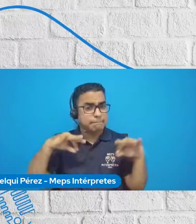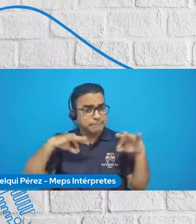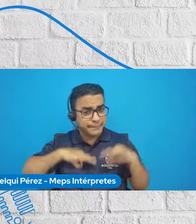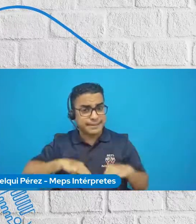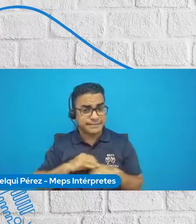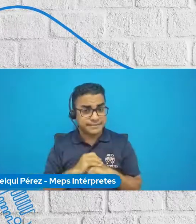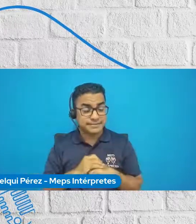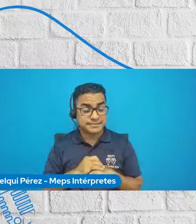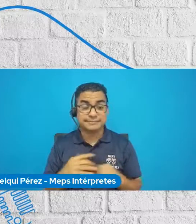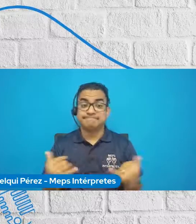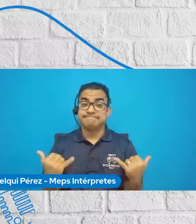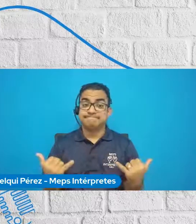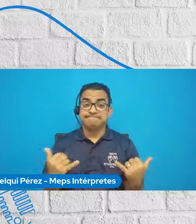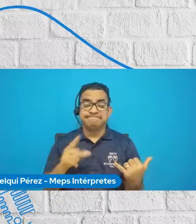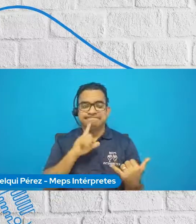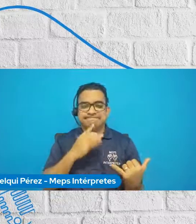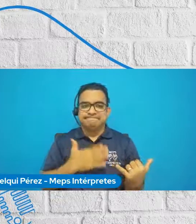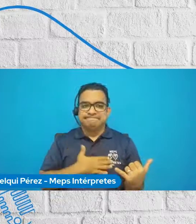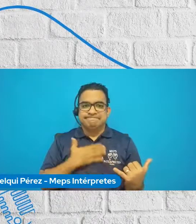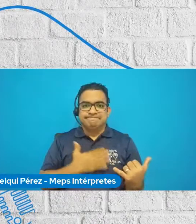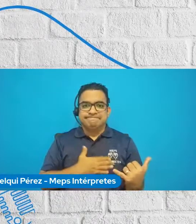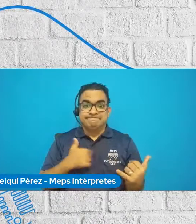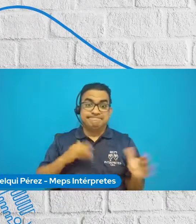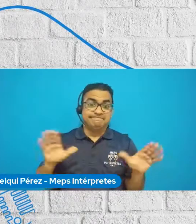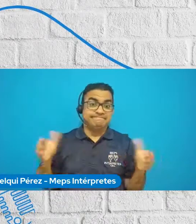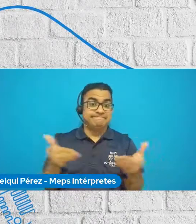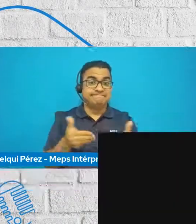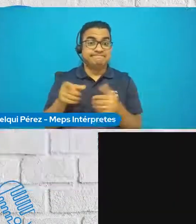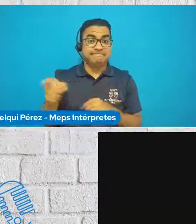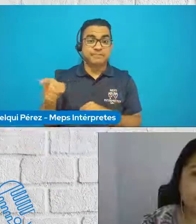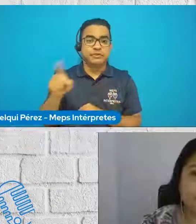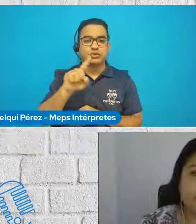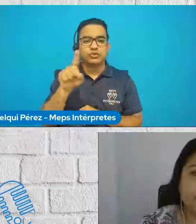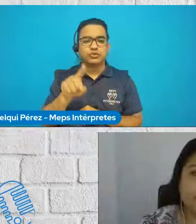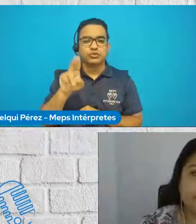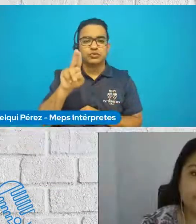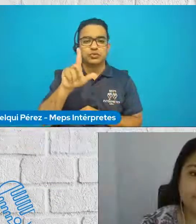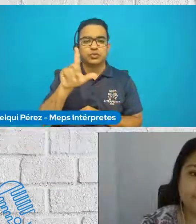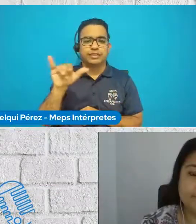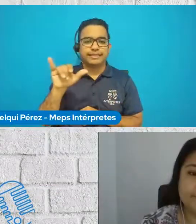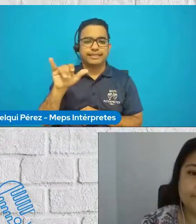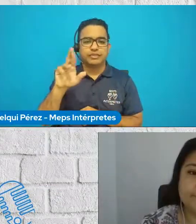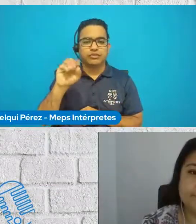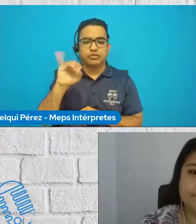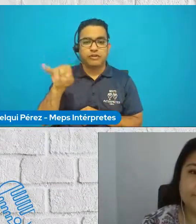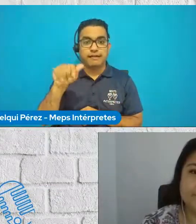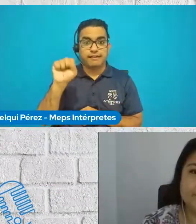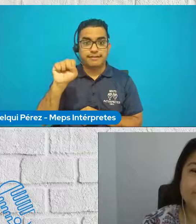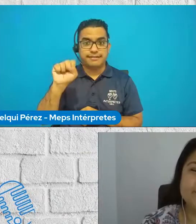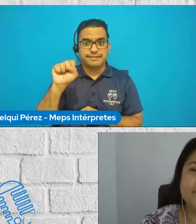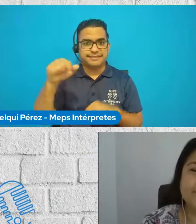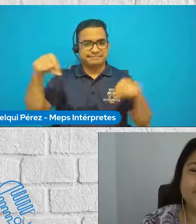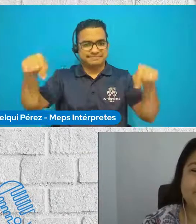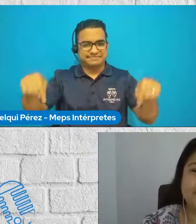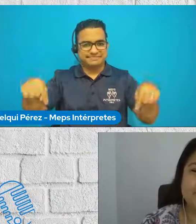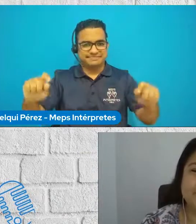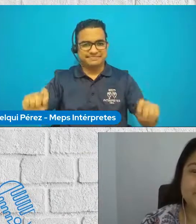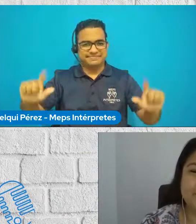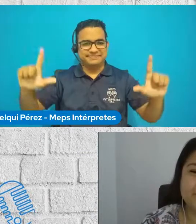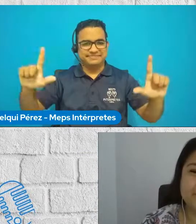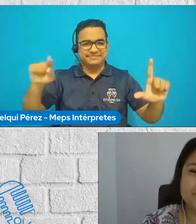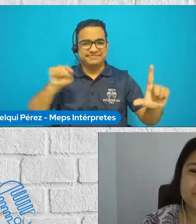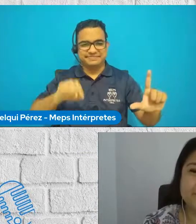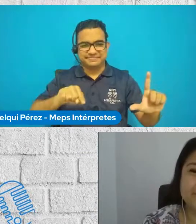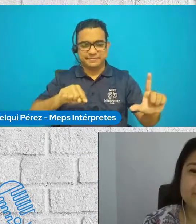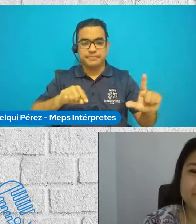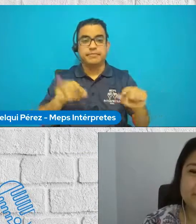hoy, les tengo el agrado de presentar a Zuli Rojas. Zuli Rojas está presentándose a continuación. También